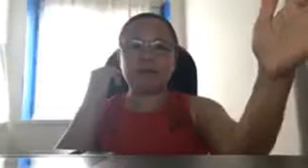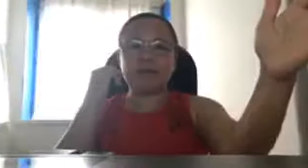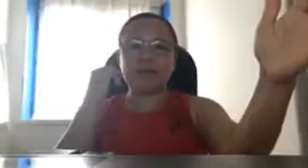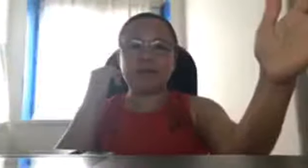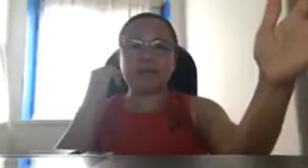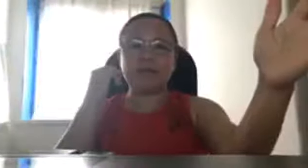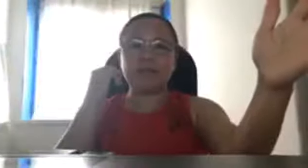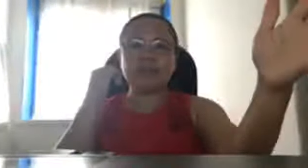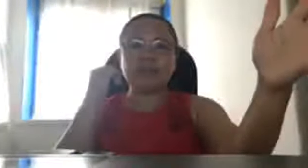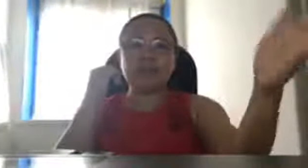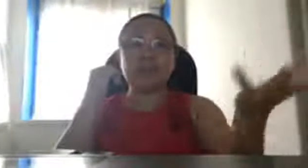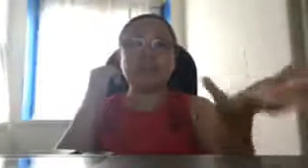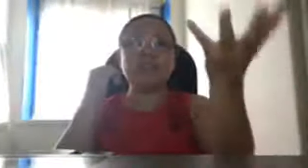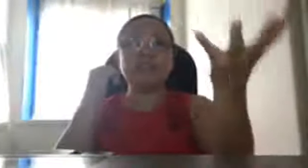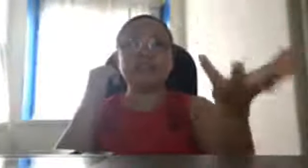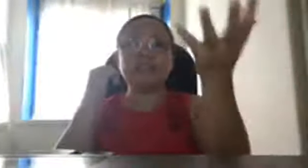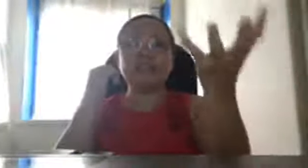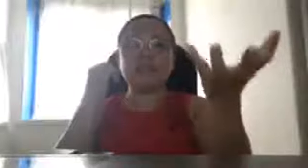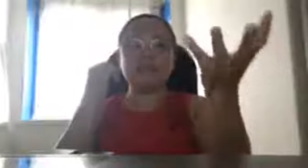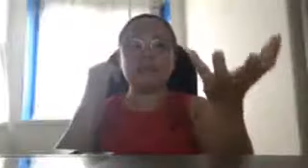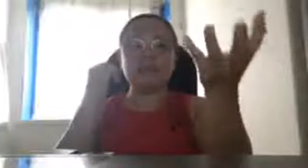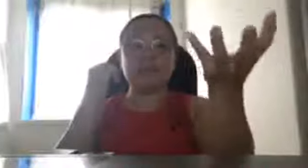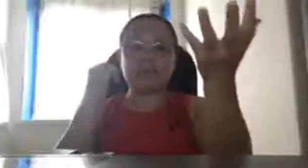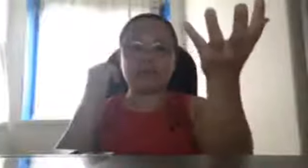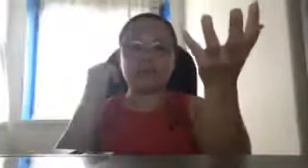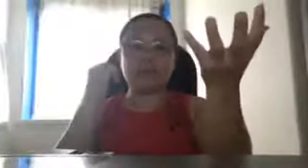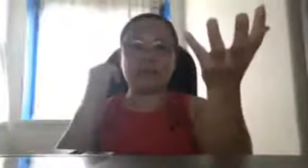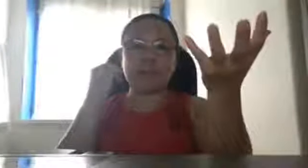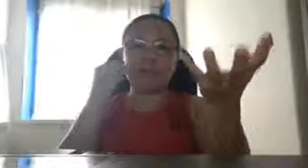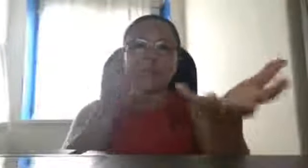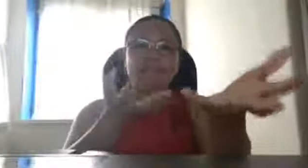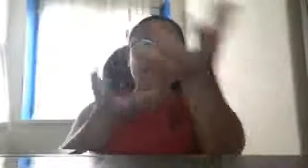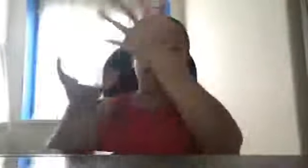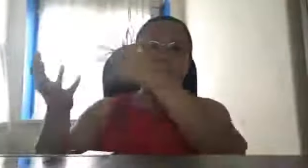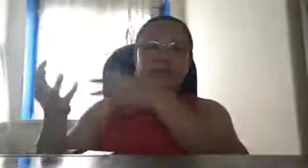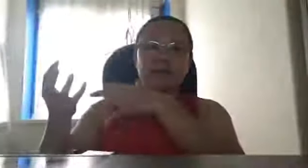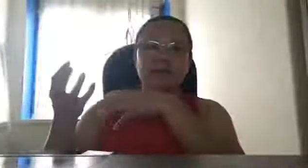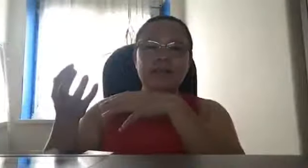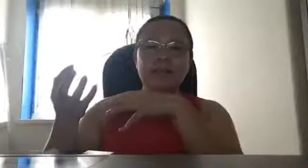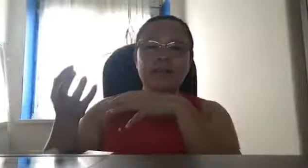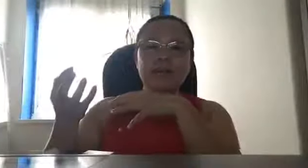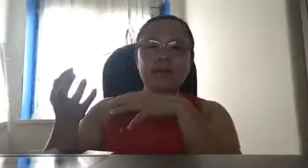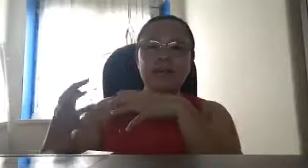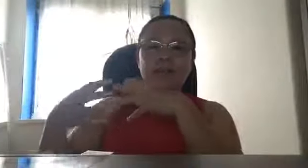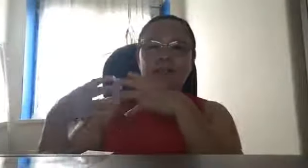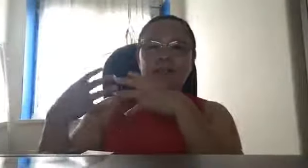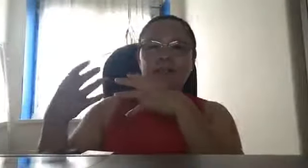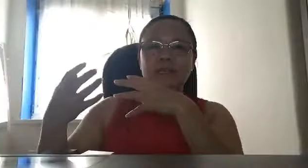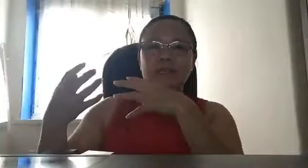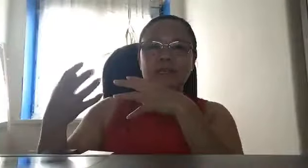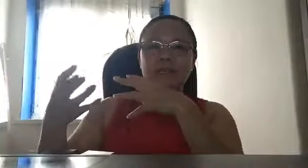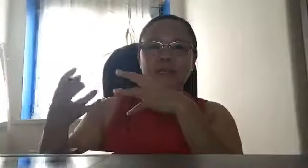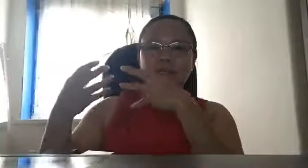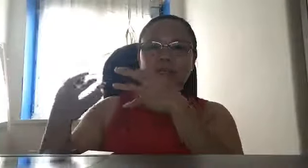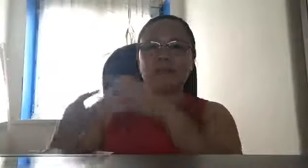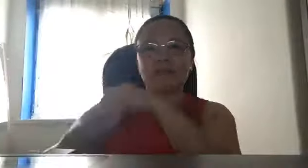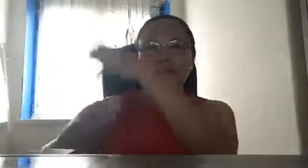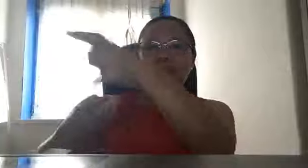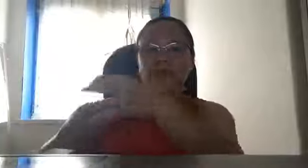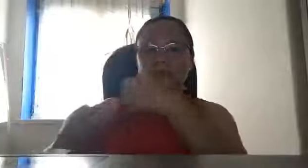Pilipinas yung kaniling tinatanim doon sobra-sobra dito naman sa kamay nilaan wala naman silang mapagtaniman kung hindi